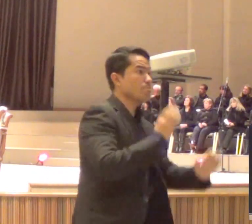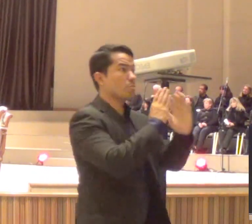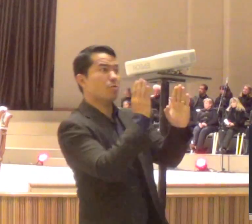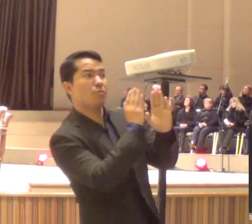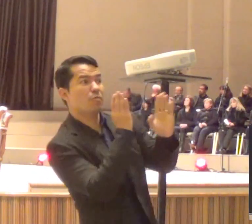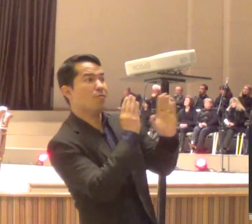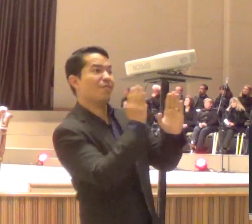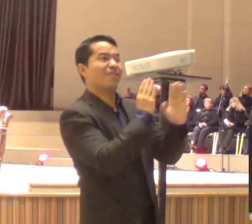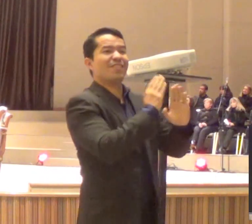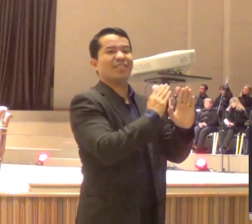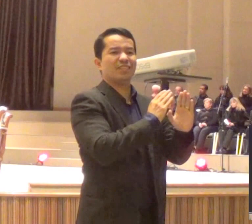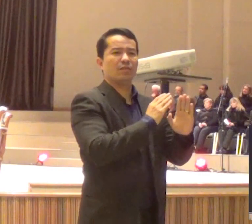tinha alguma intenção, boa,